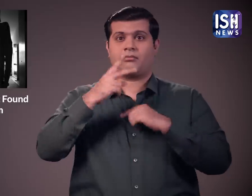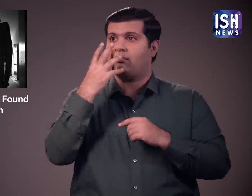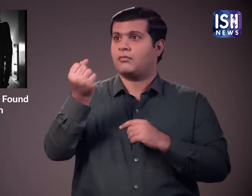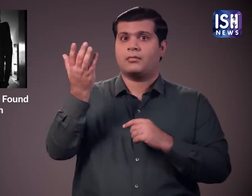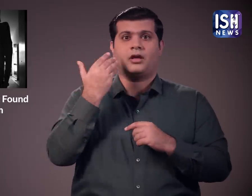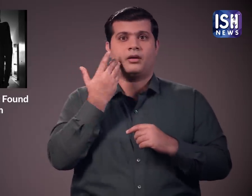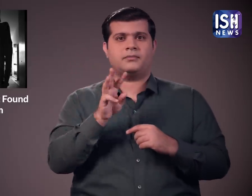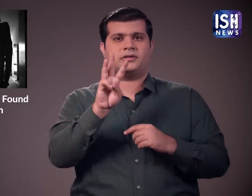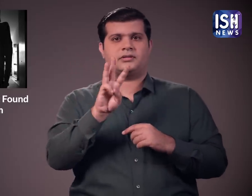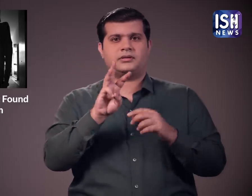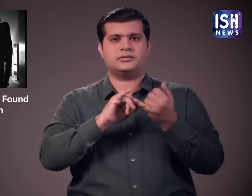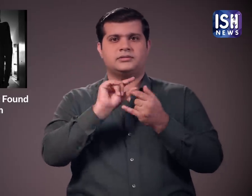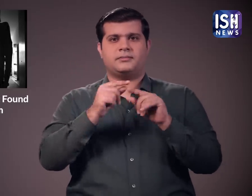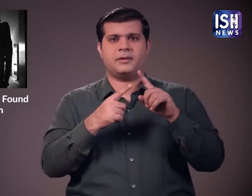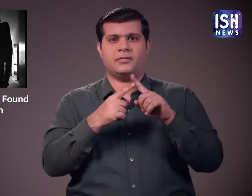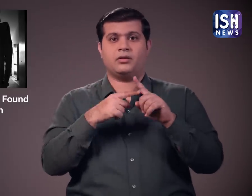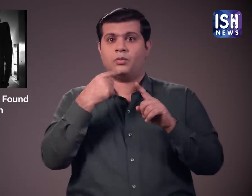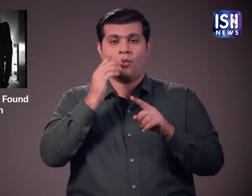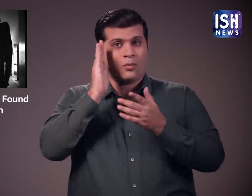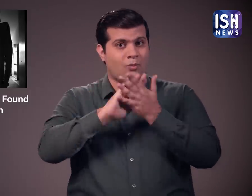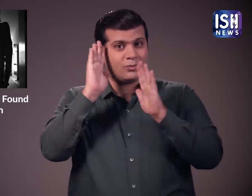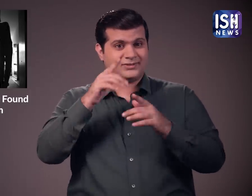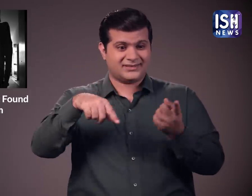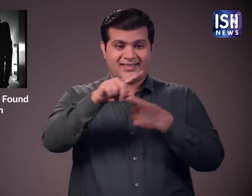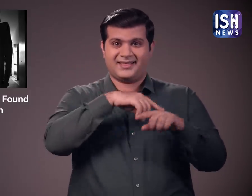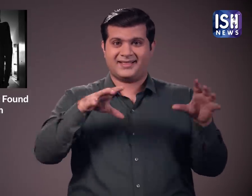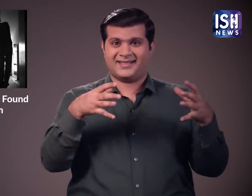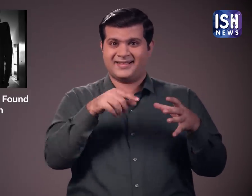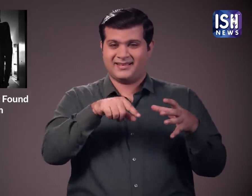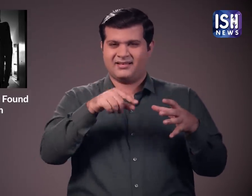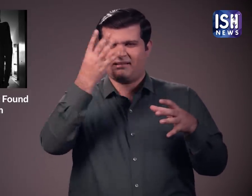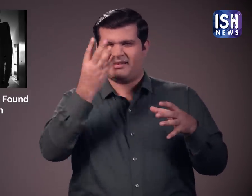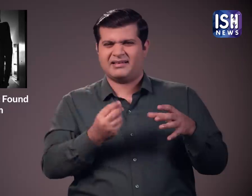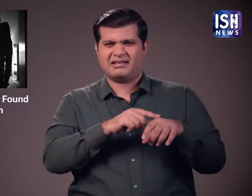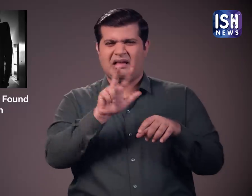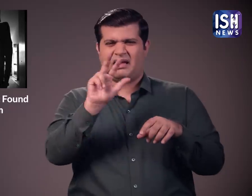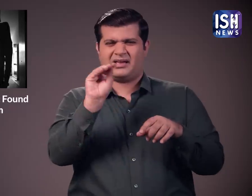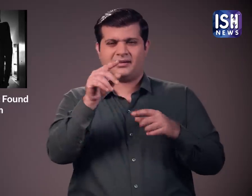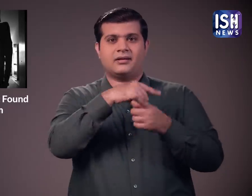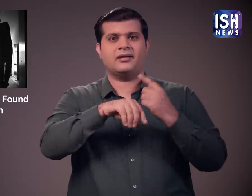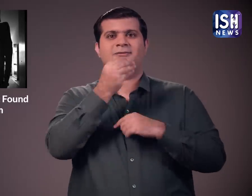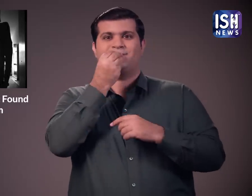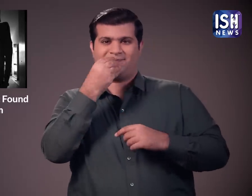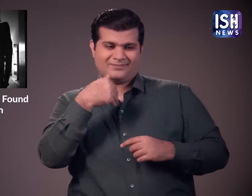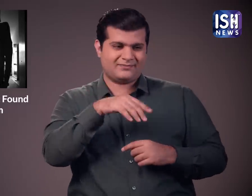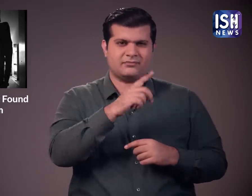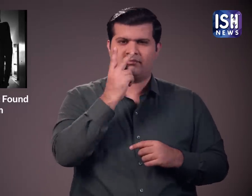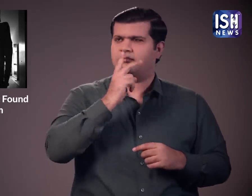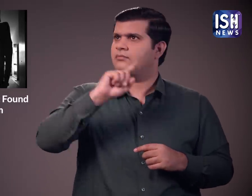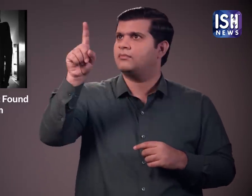3 सितंबर की रात करीब 8 बचे जब हॉस्टेल के अन्यचात्र मेस में डिनर के लिए जा रहे थे तो उन्होंने